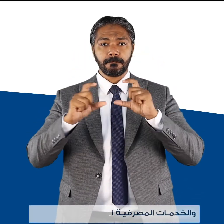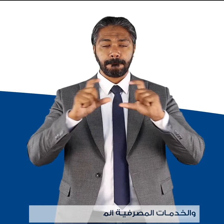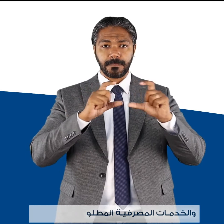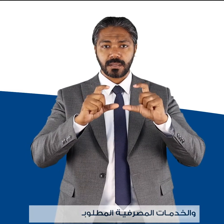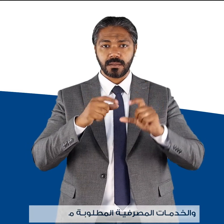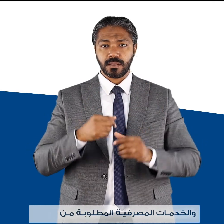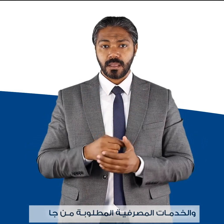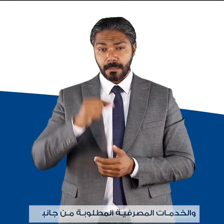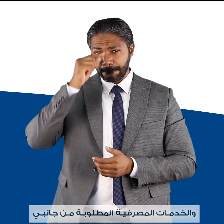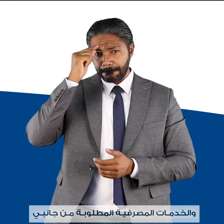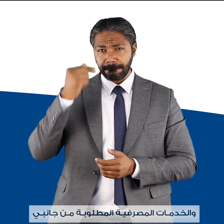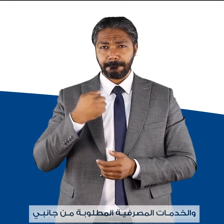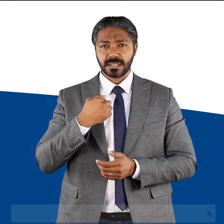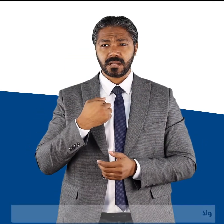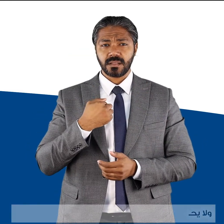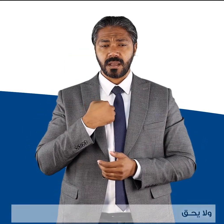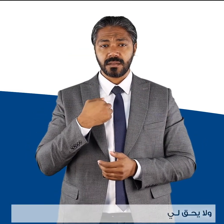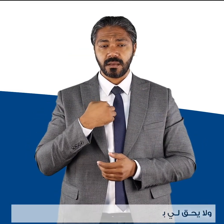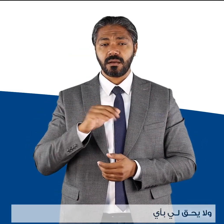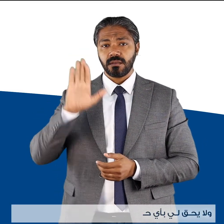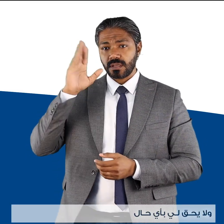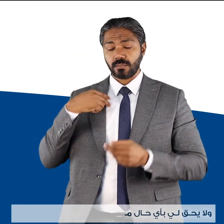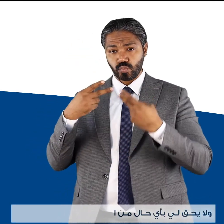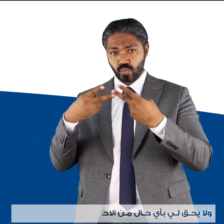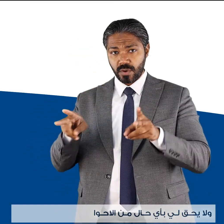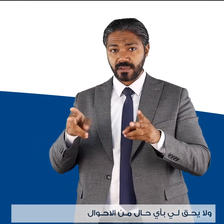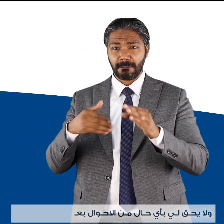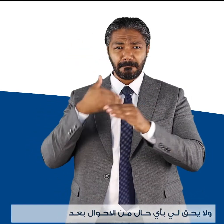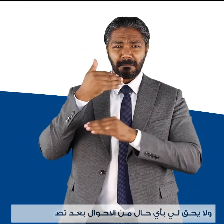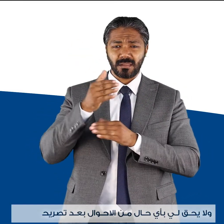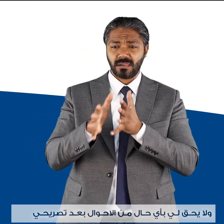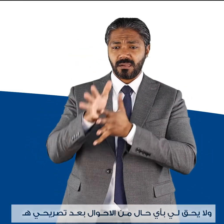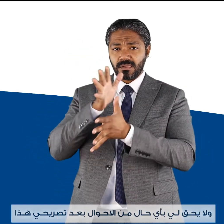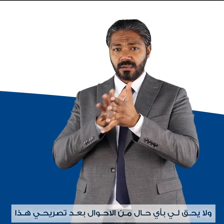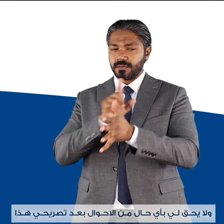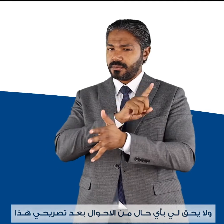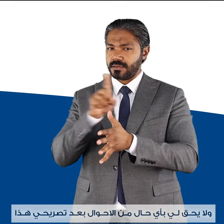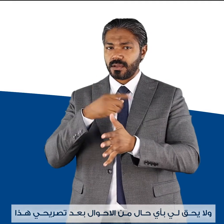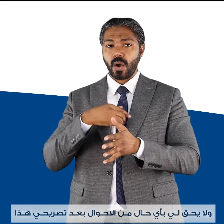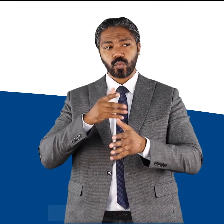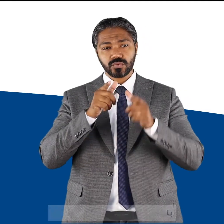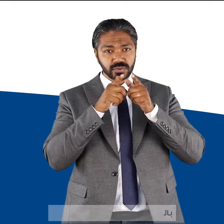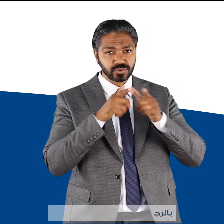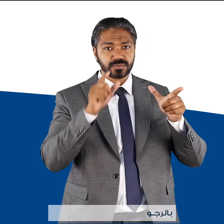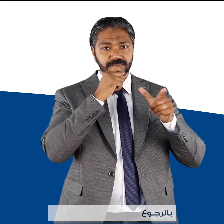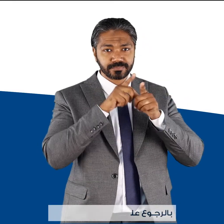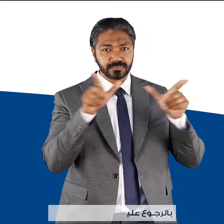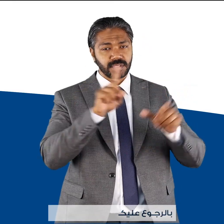المطلوبة من جانبي ولا يحق لي بأي حال من الأحوال بعد تصريحي هذا بالرجوع عليكم